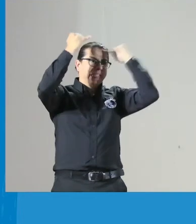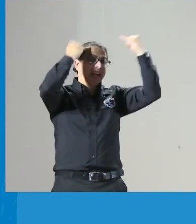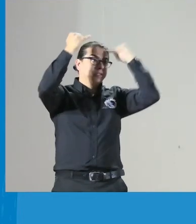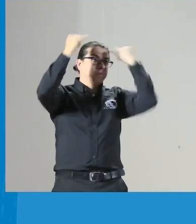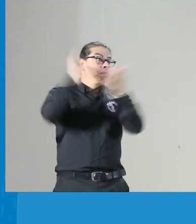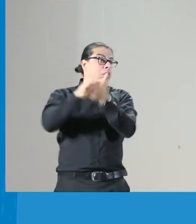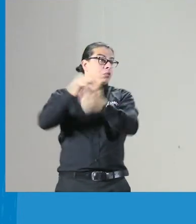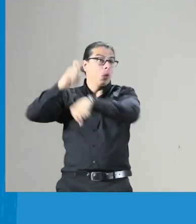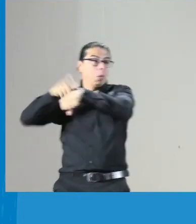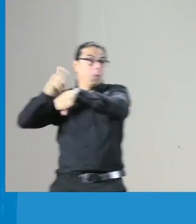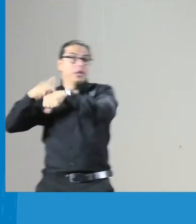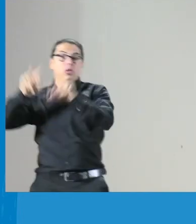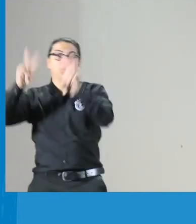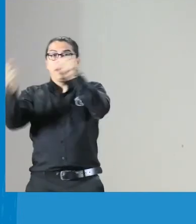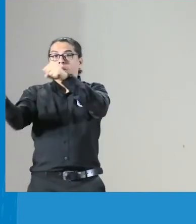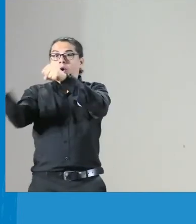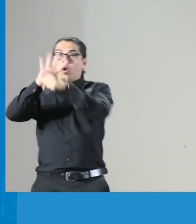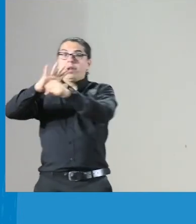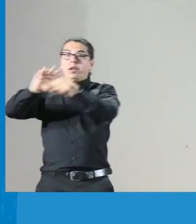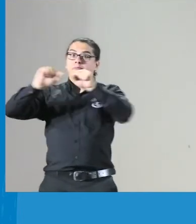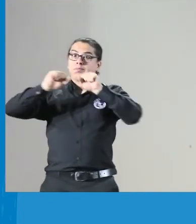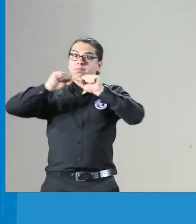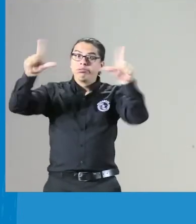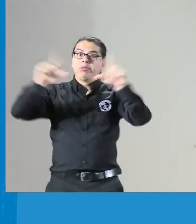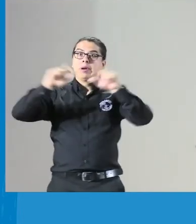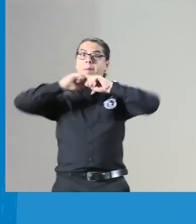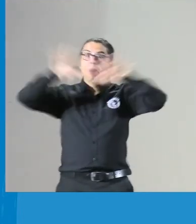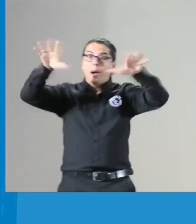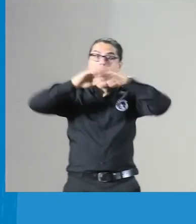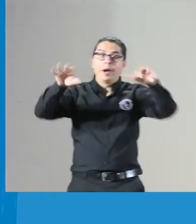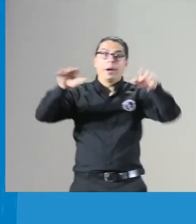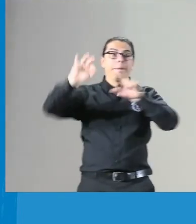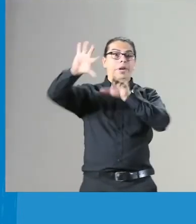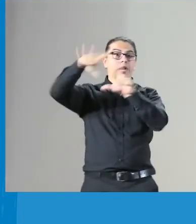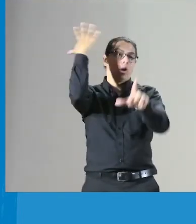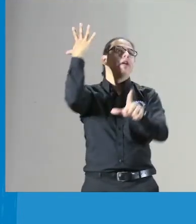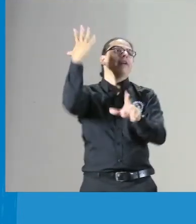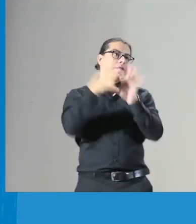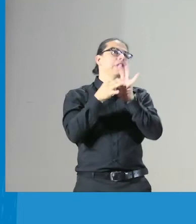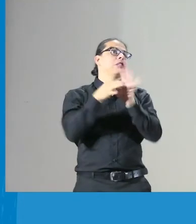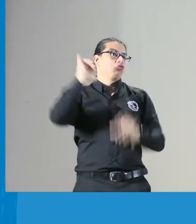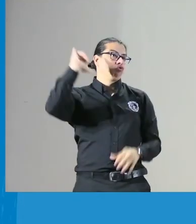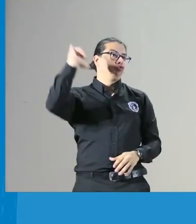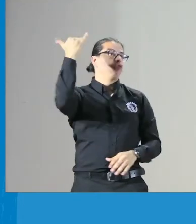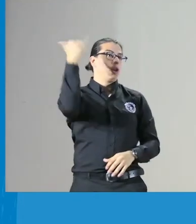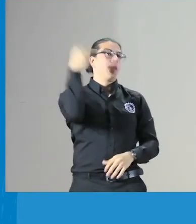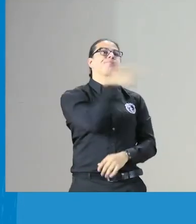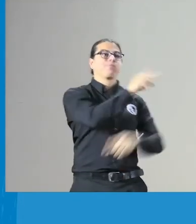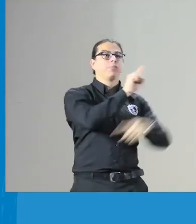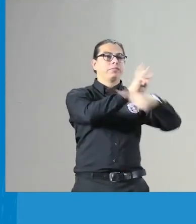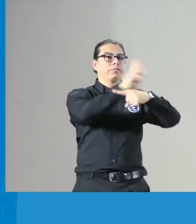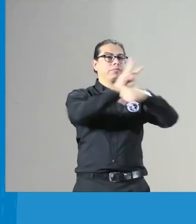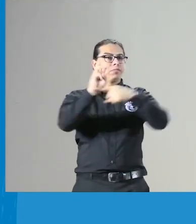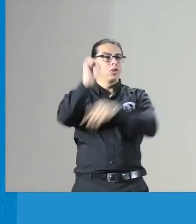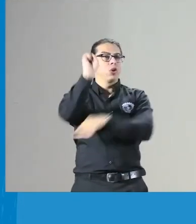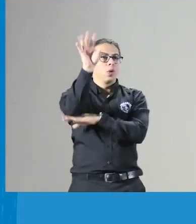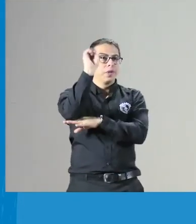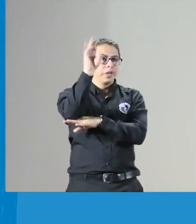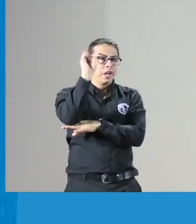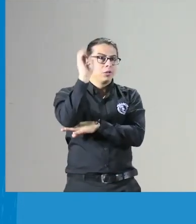Entonces, ahí surgió existen desde el COVID de acuerdo a la virtualidad Fenasco también